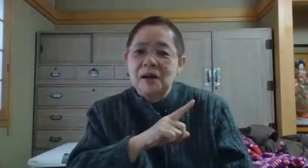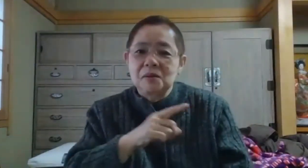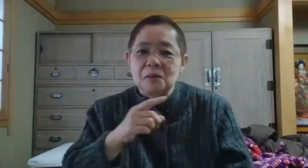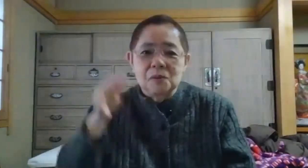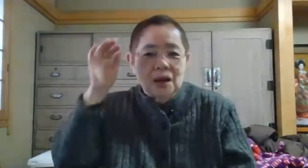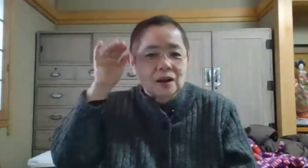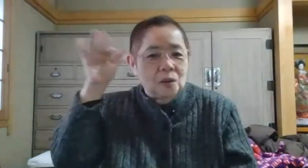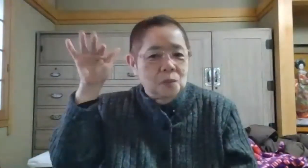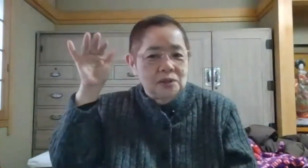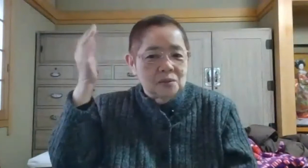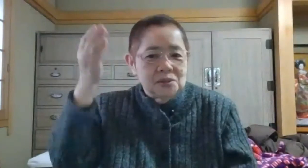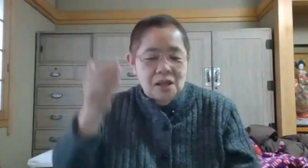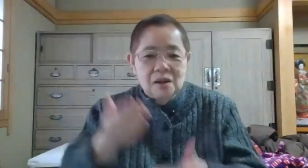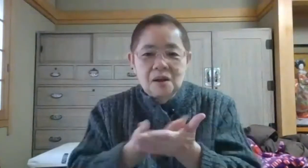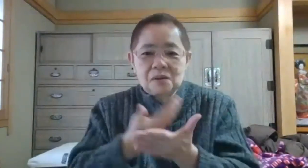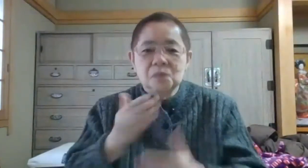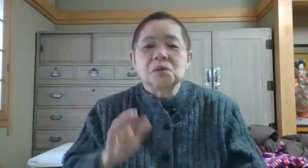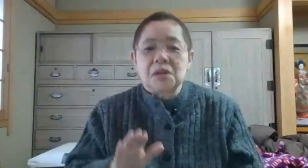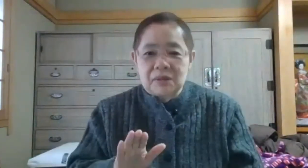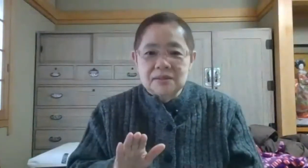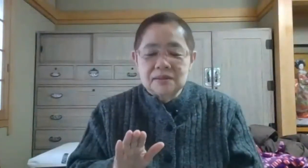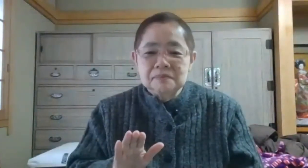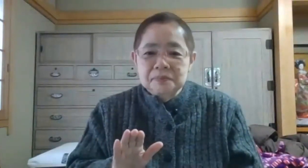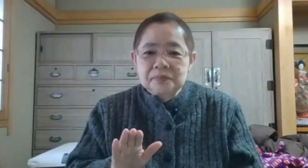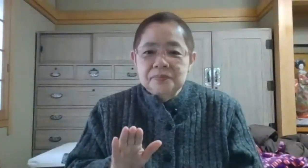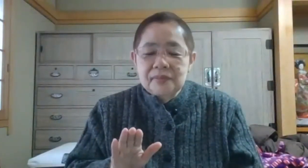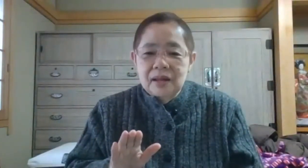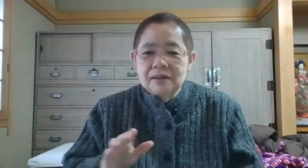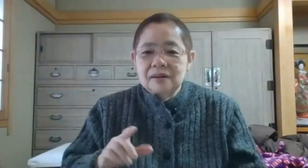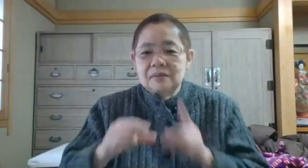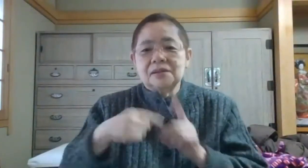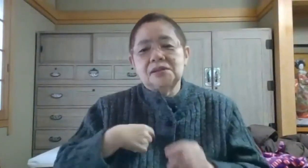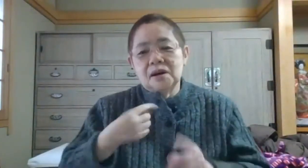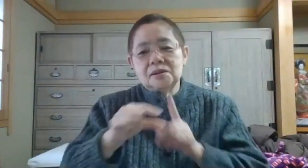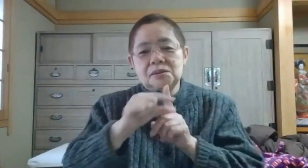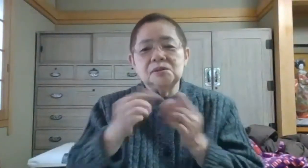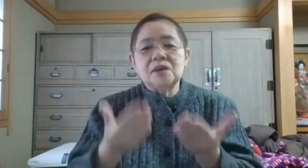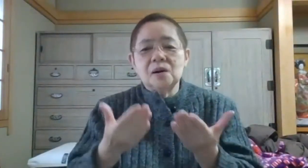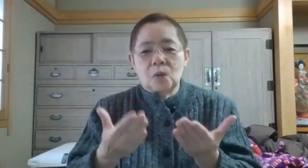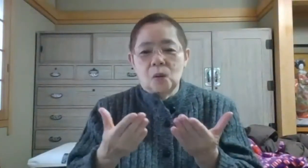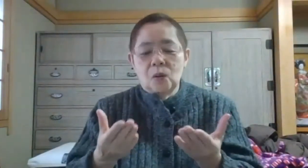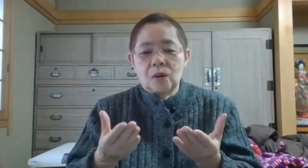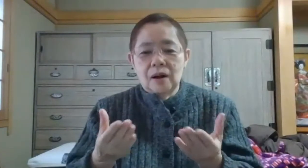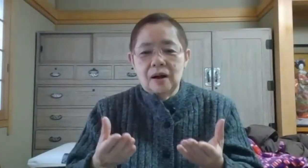のこうなんか思い出として残っていますで私が中学校えー